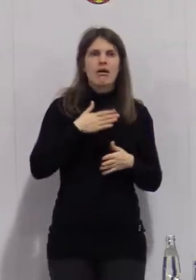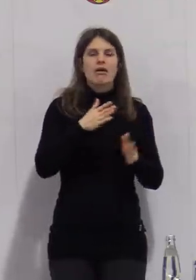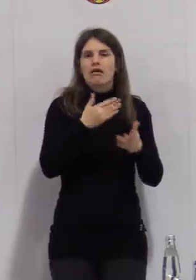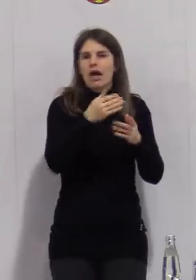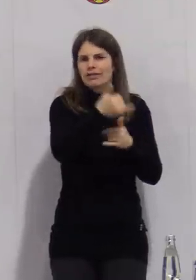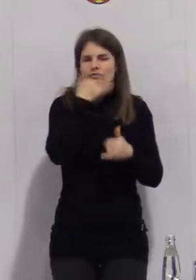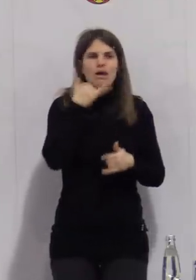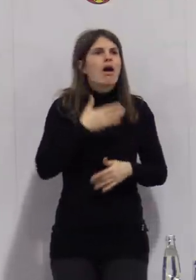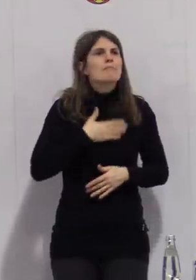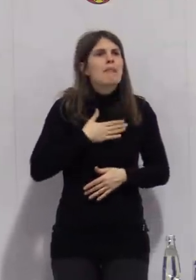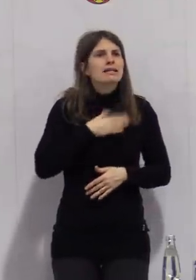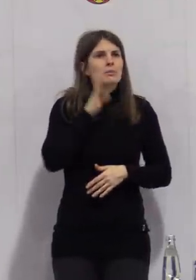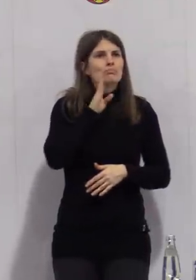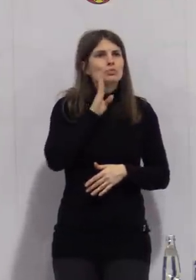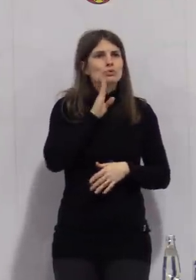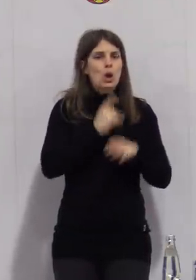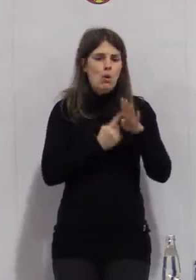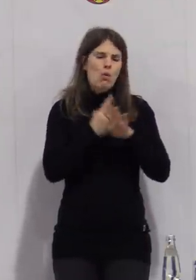operiert werden.